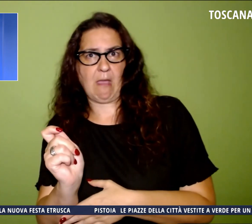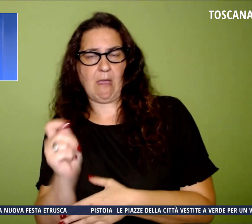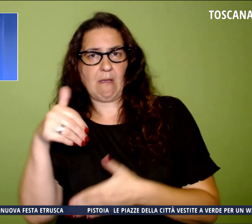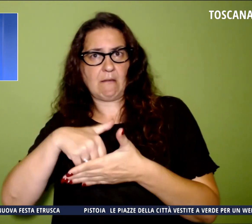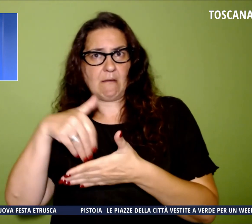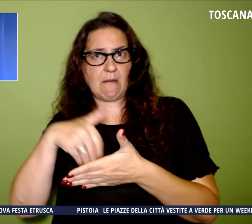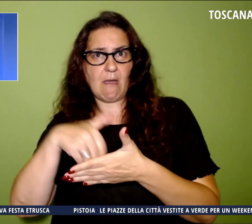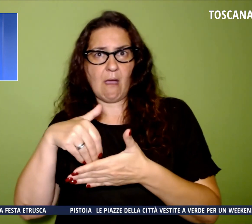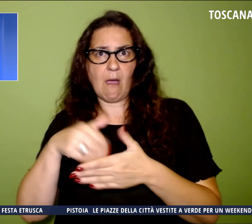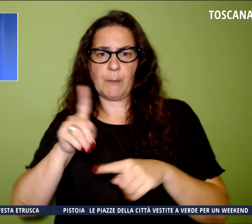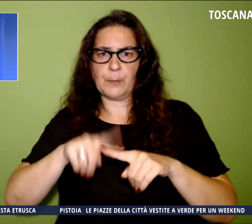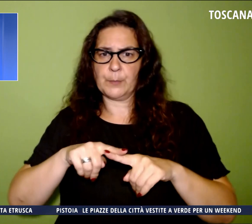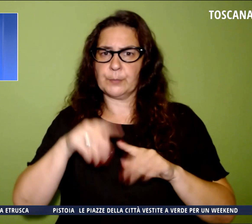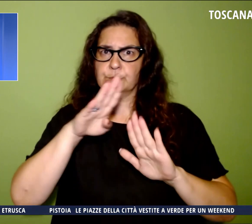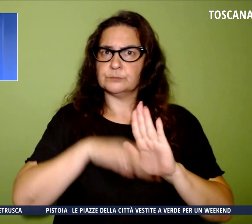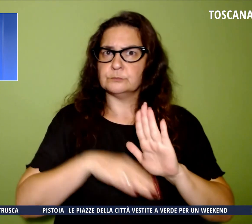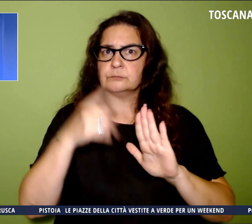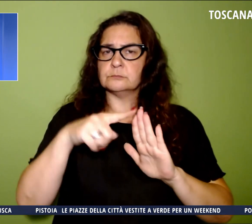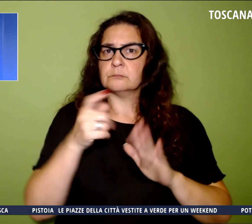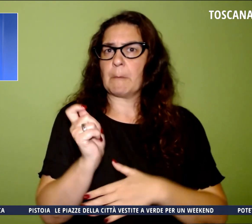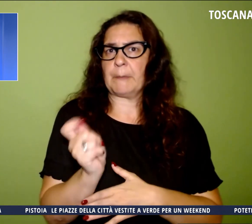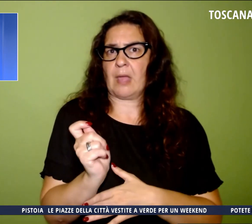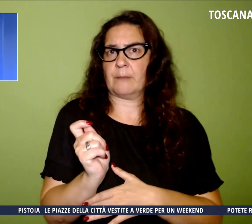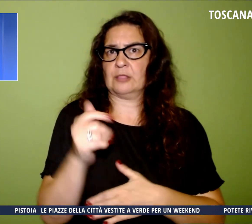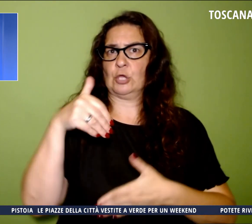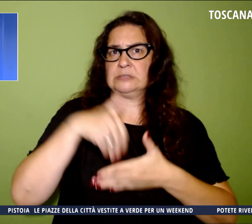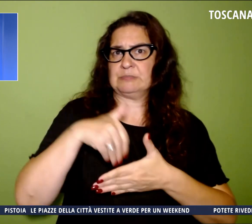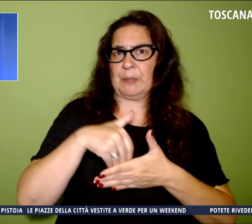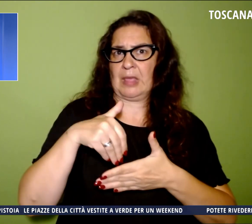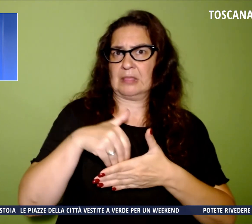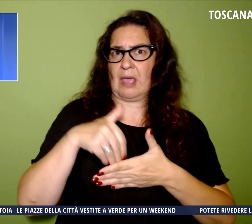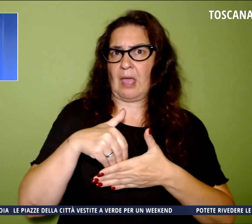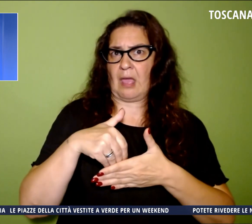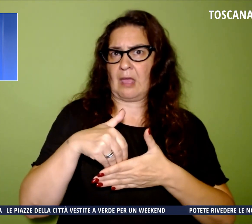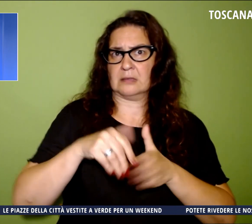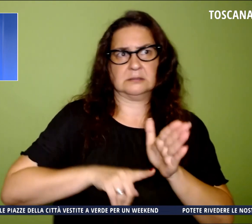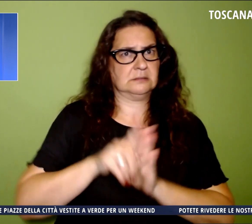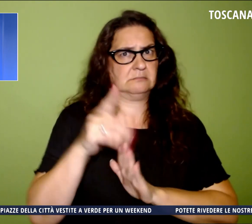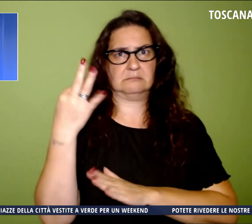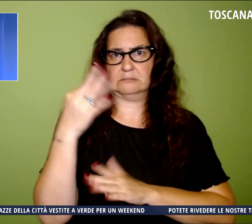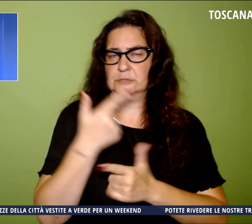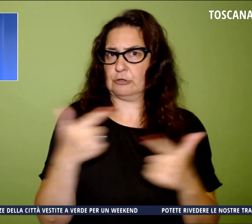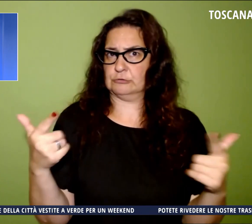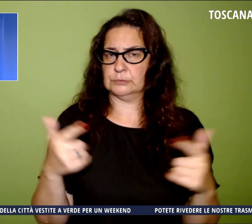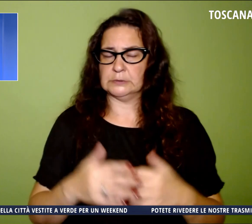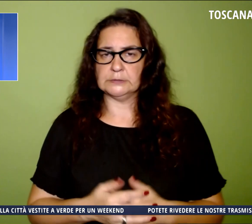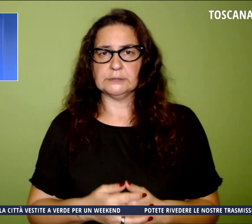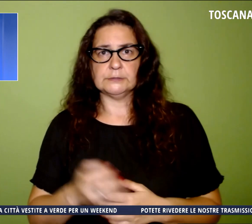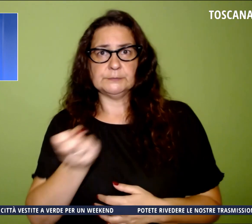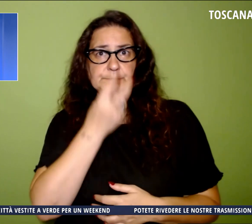sul pagamento, spettanze ancora inefficiente. Per Firenze, Prato,